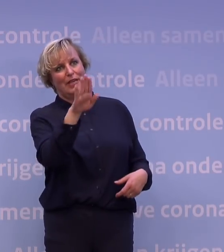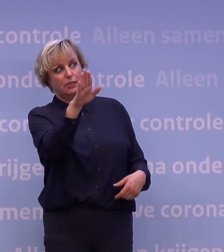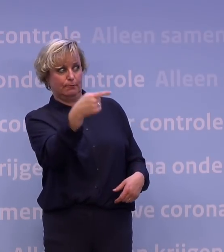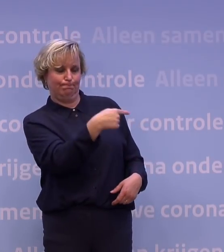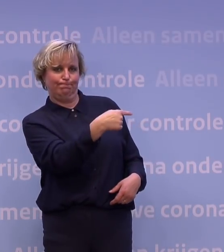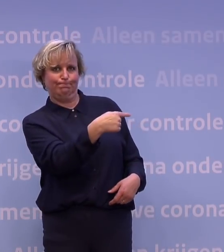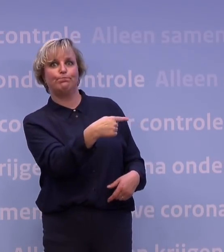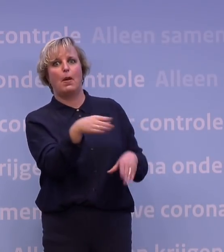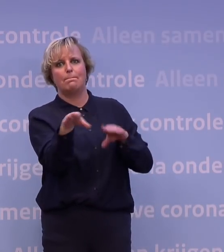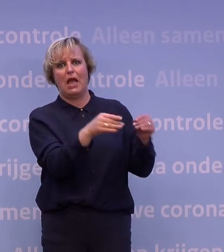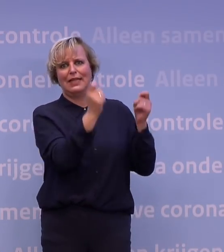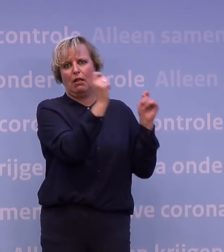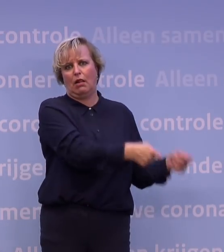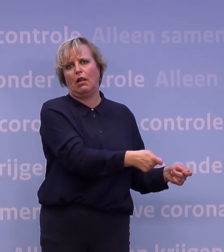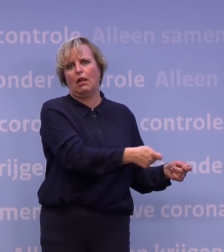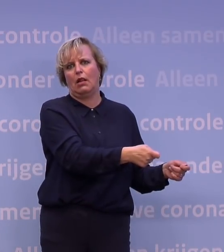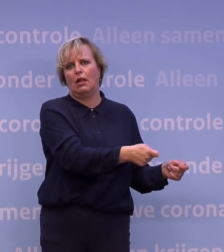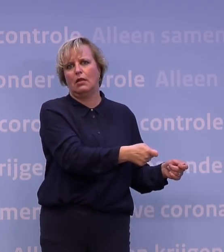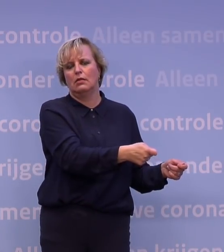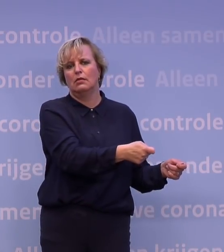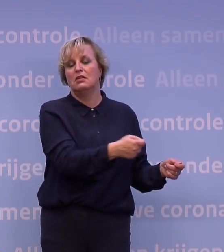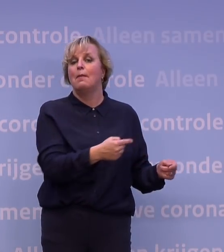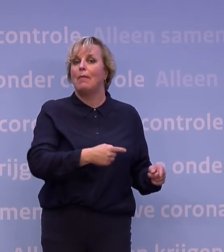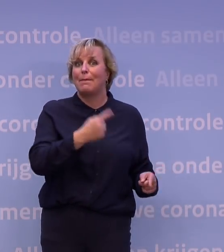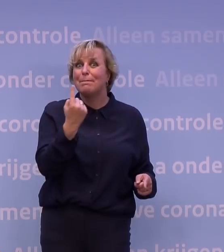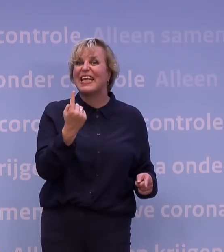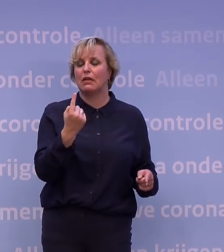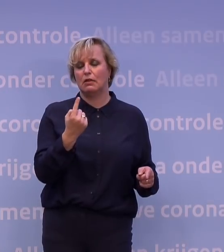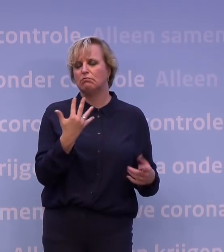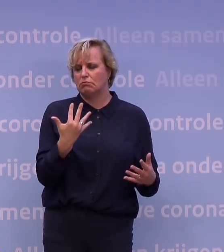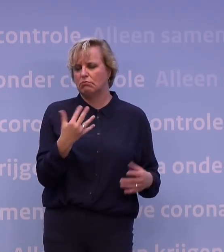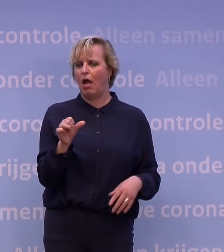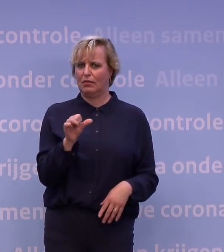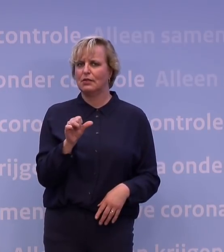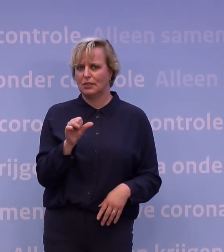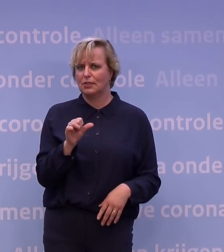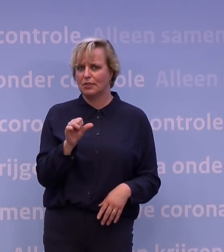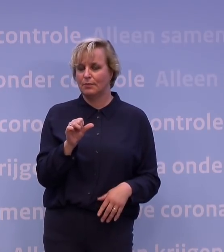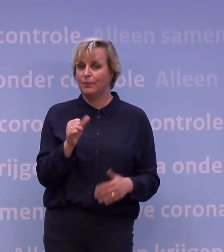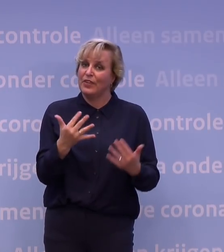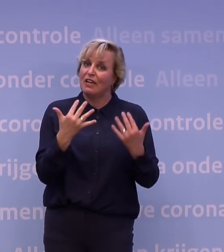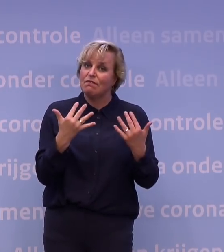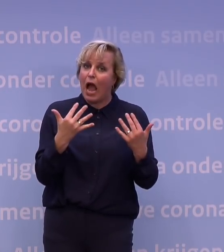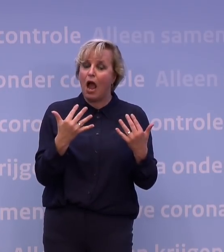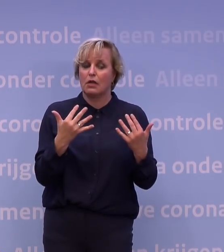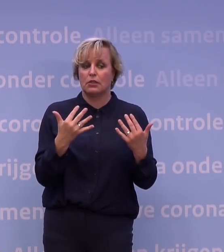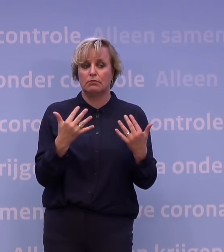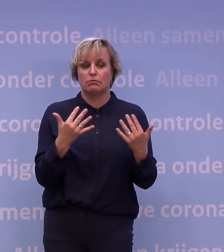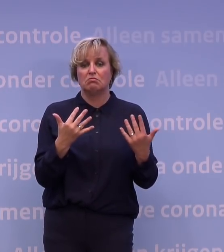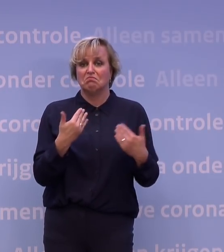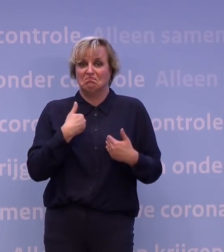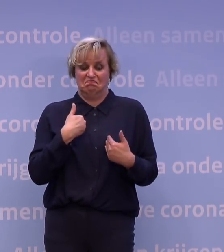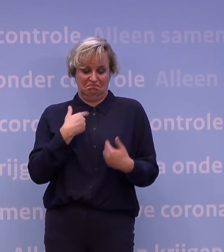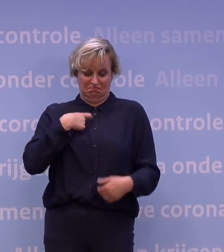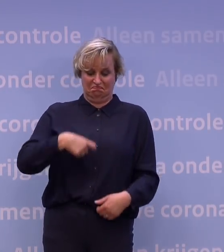maatregel op te leggen. Maar heel veel vaker zal het anders gaan. Heel veel vaker zal het zijn van ja, ik ben